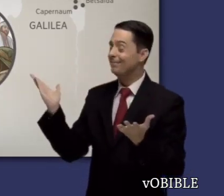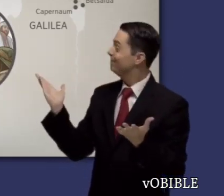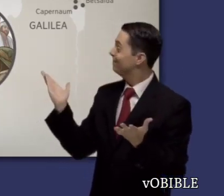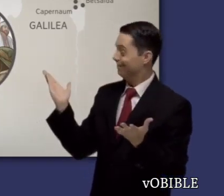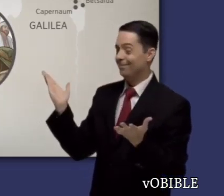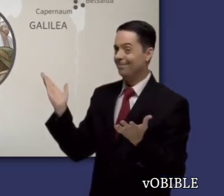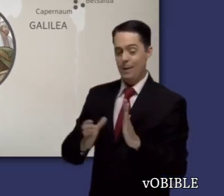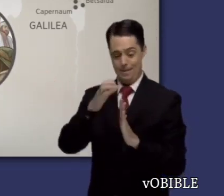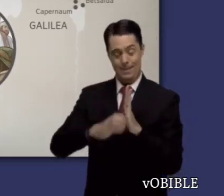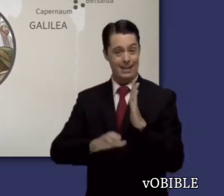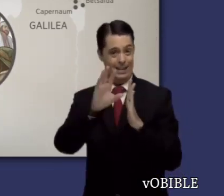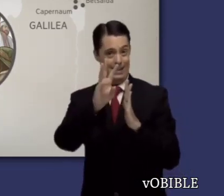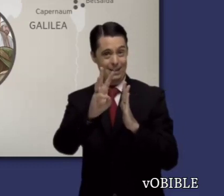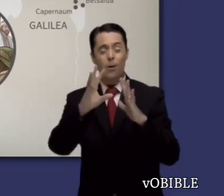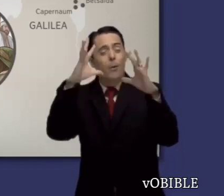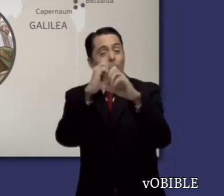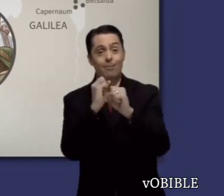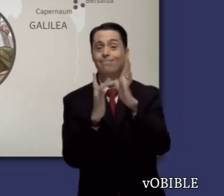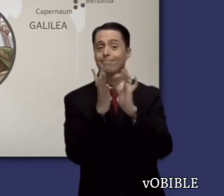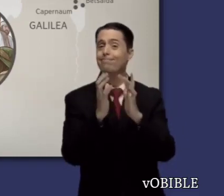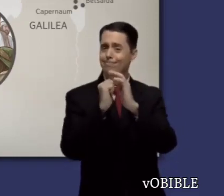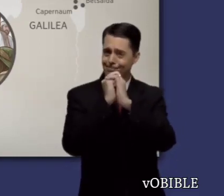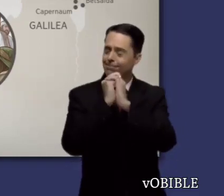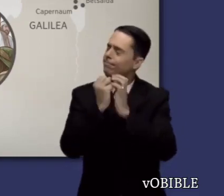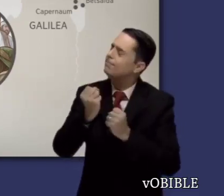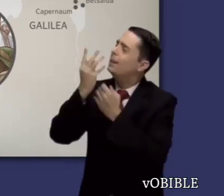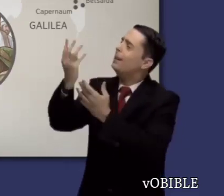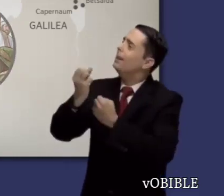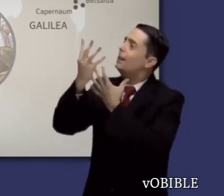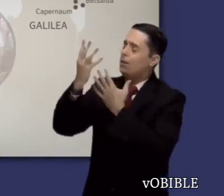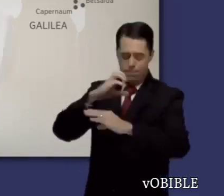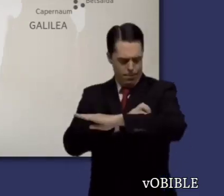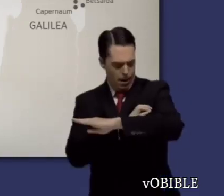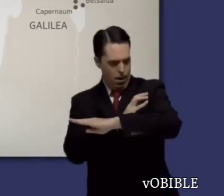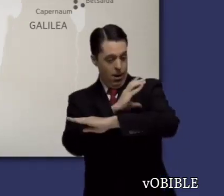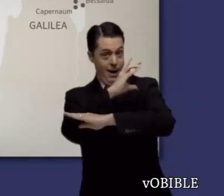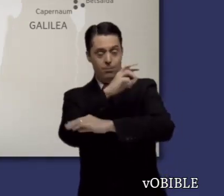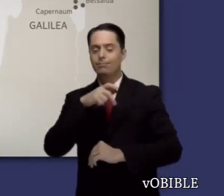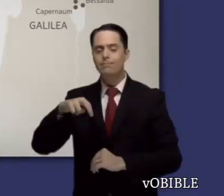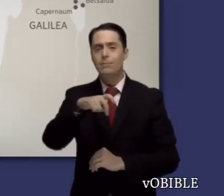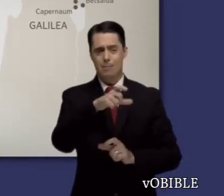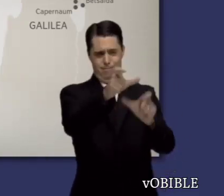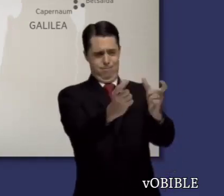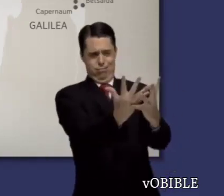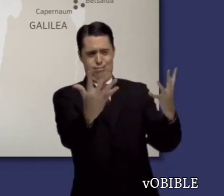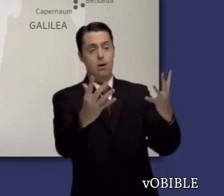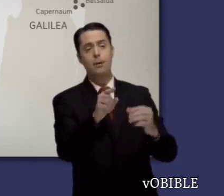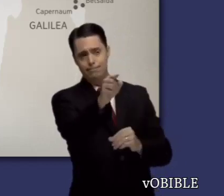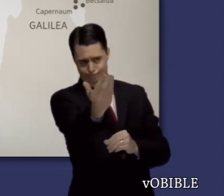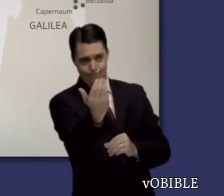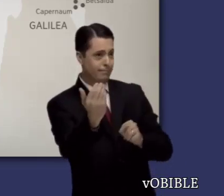curó, sino que también refleja la compasión que sentía por los enfermos. El capítulo 6